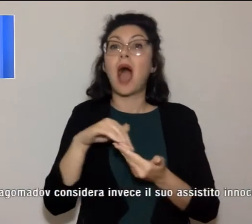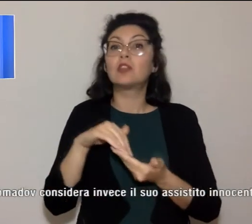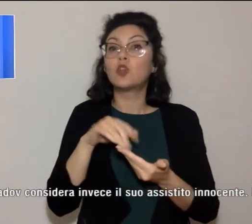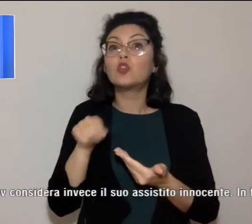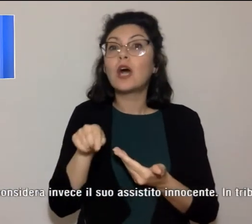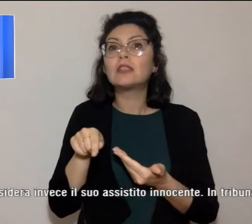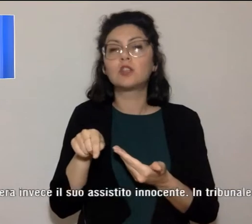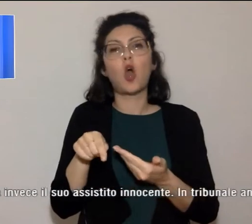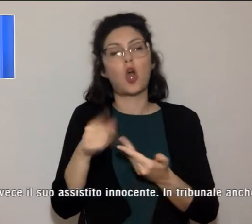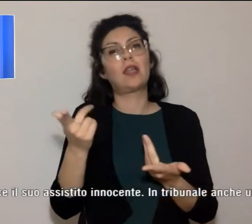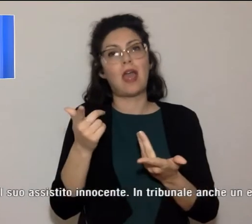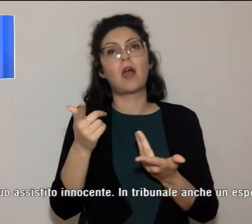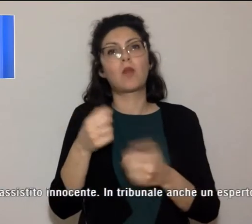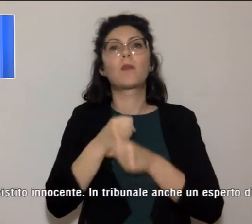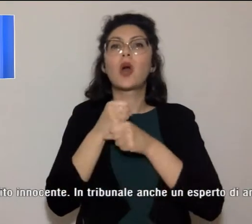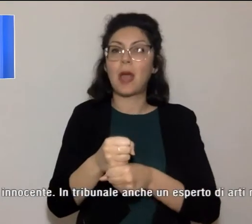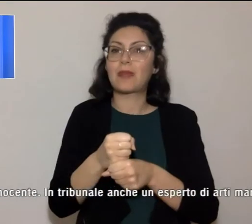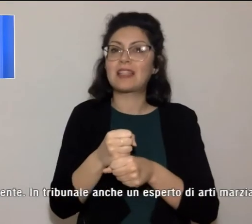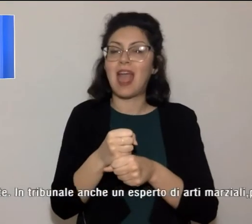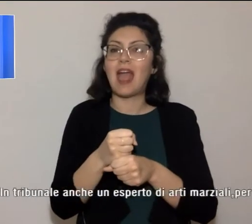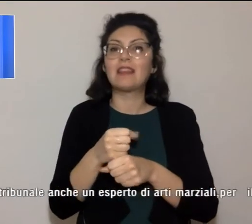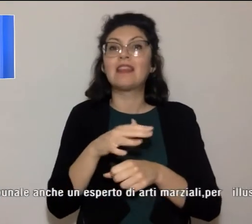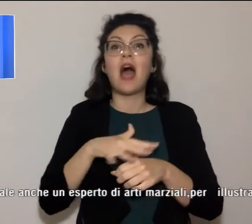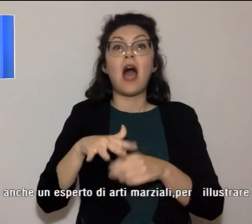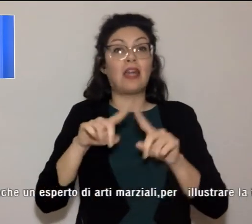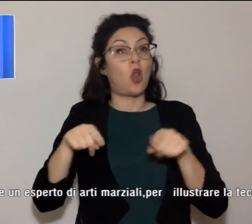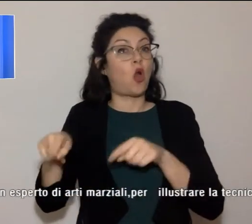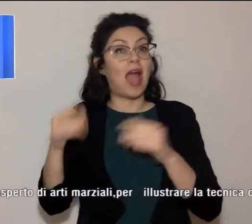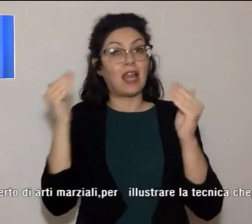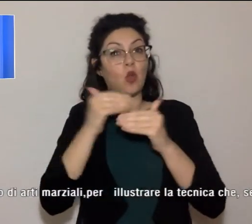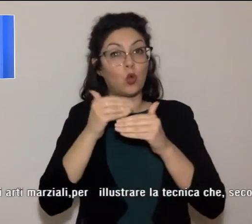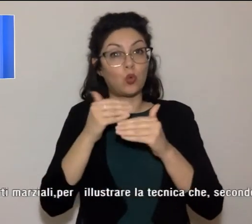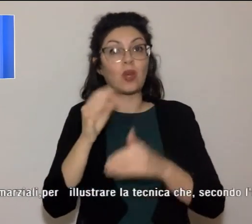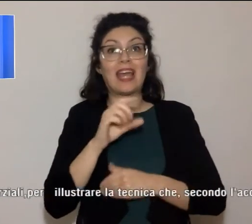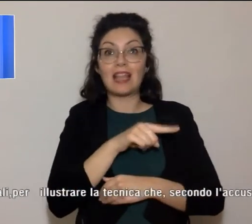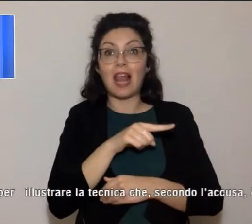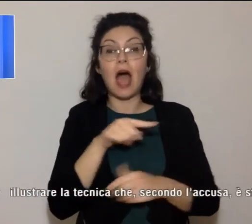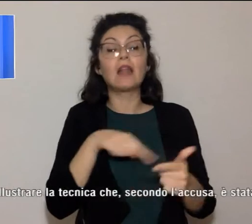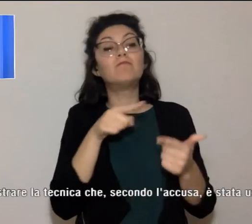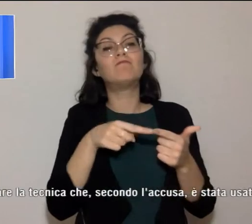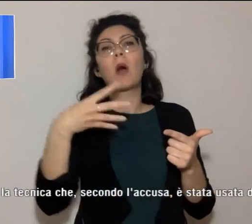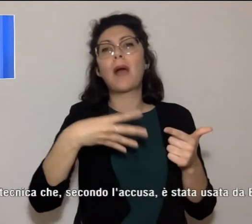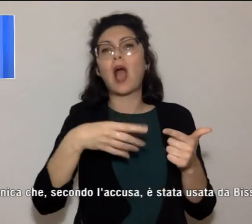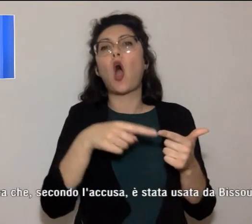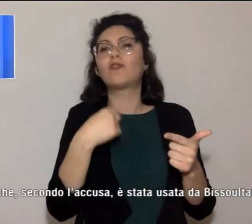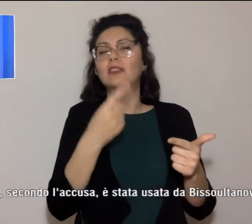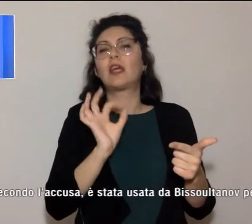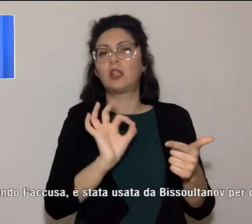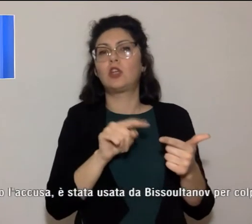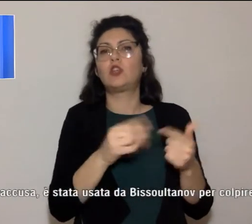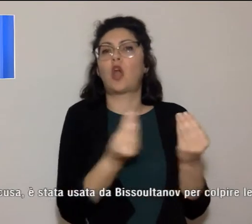locali notturni catalani considerano invece Magomadov complice di Bissultanov.